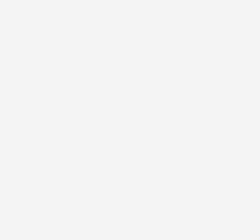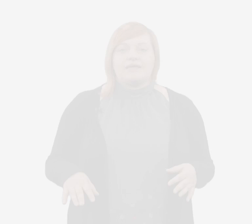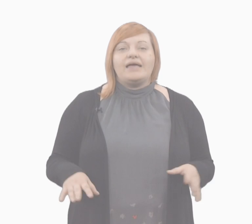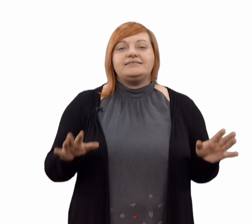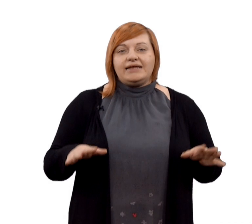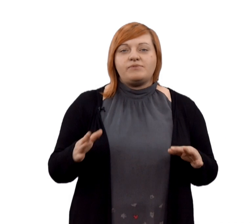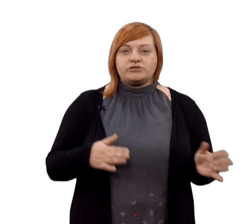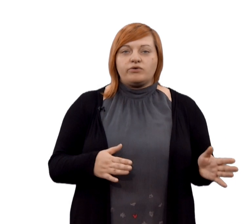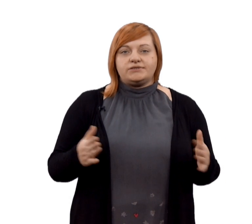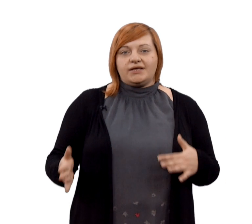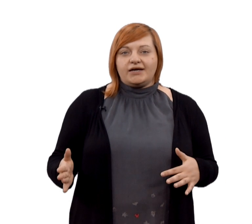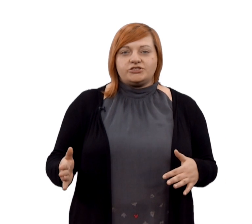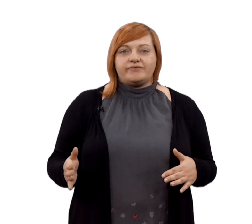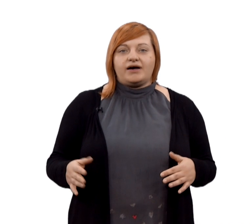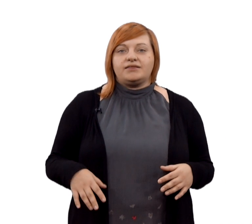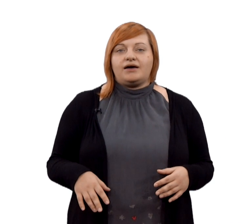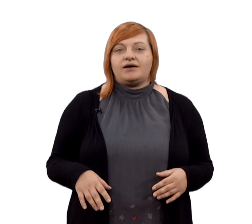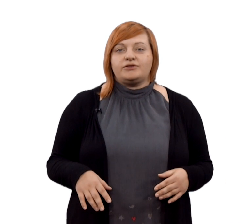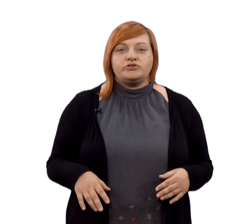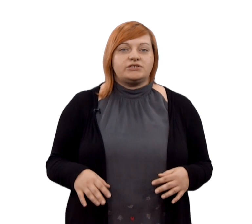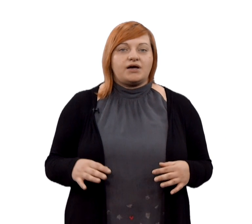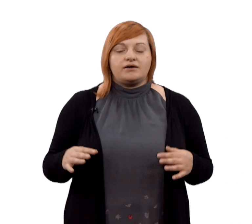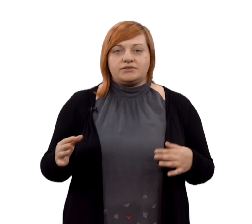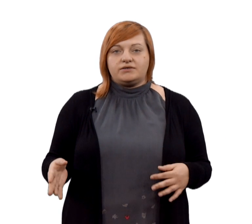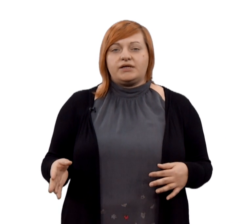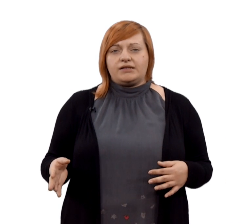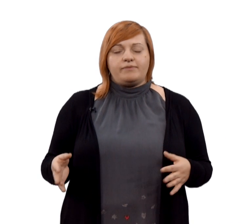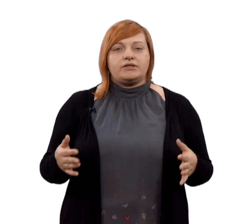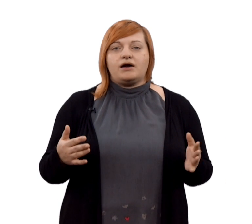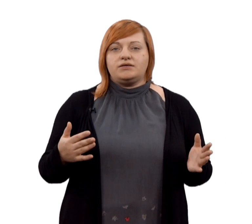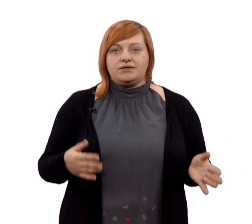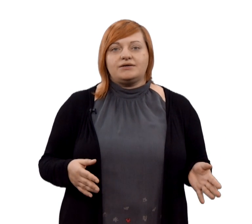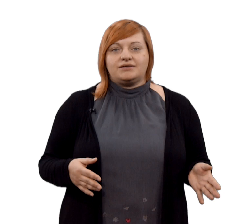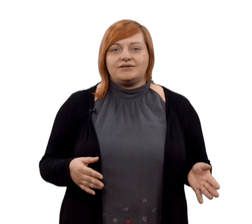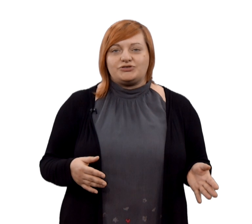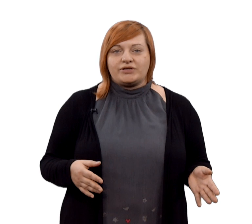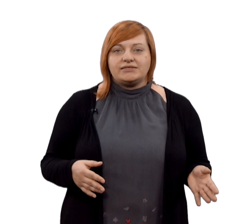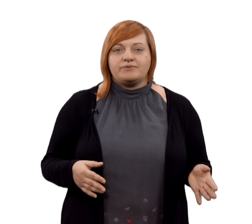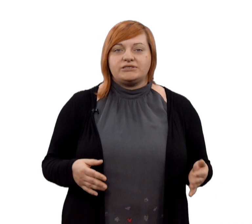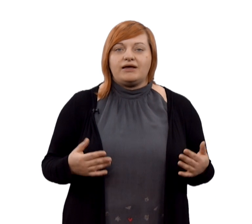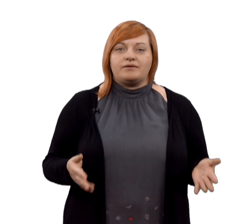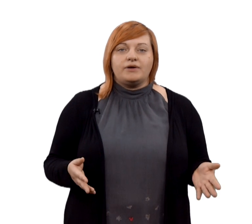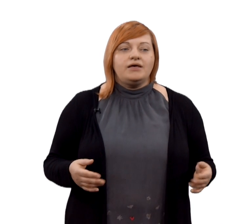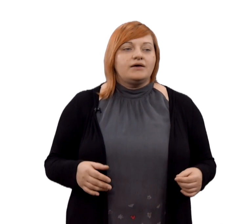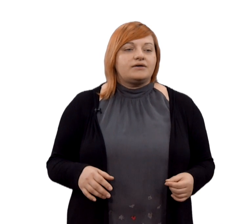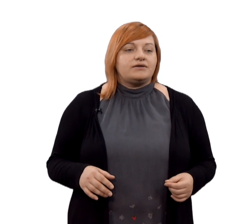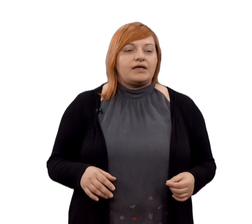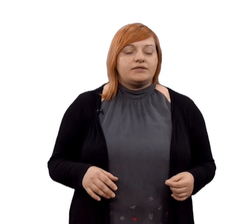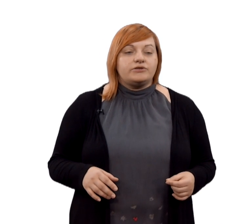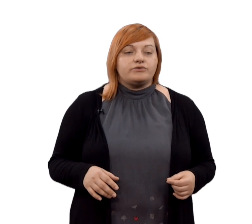Дилемма скорость или качество, она относится как к рекламе, так и к журналистским материалам, к контенту.